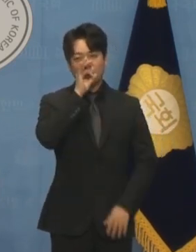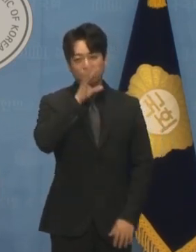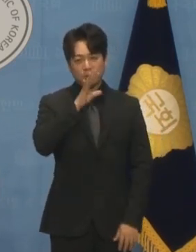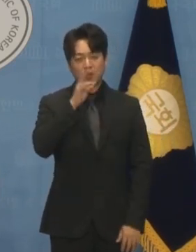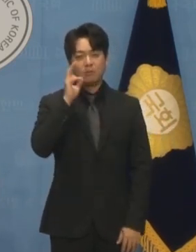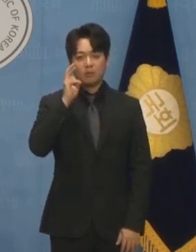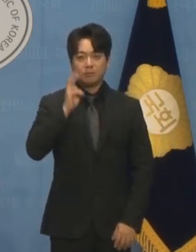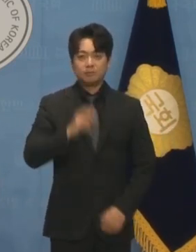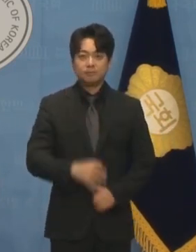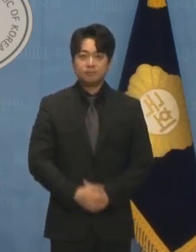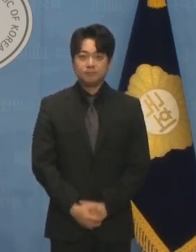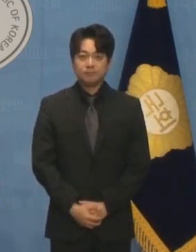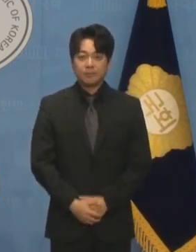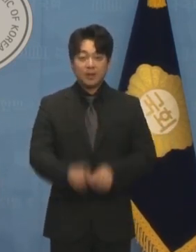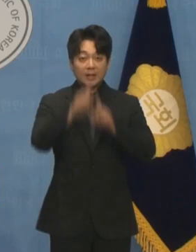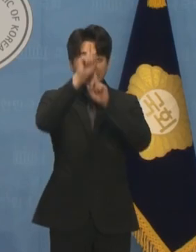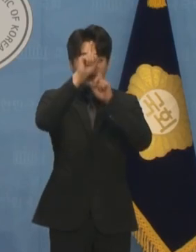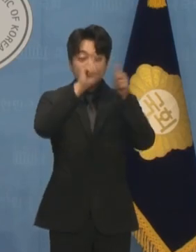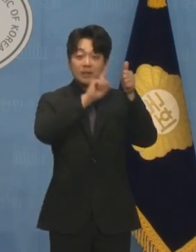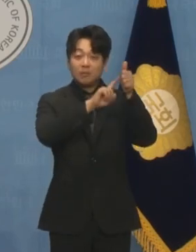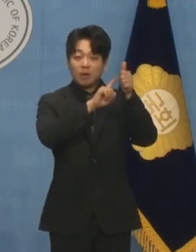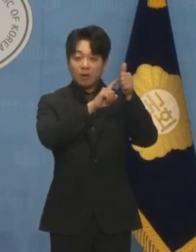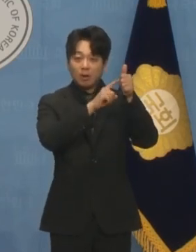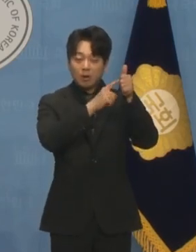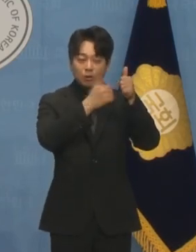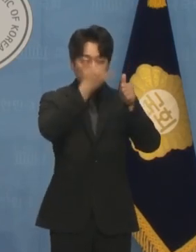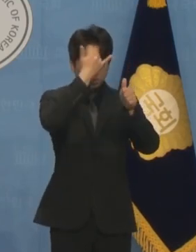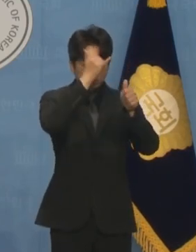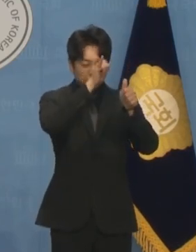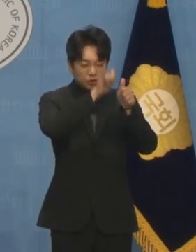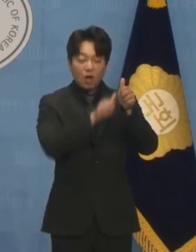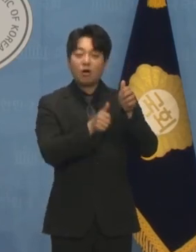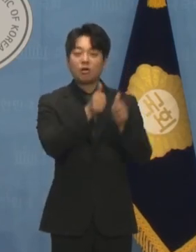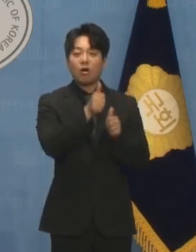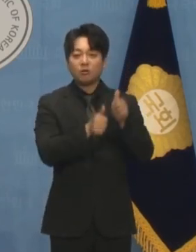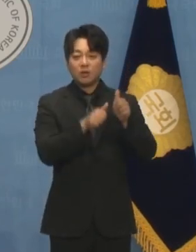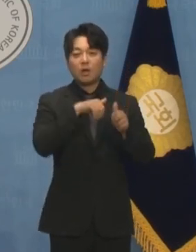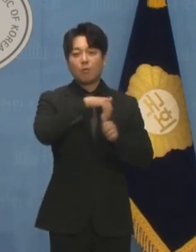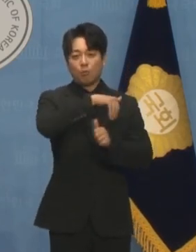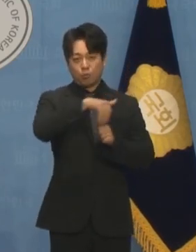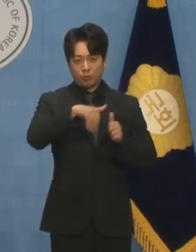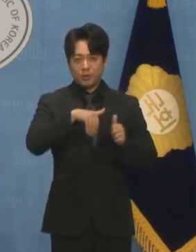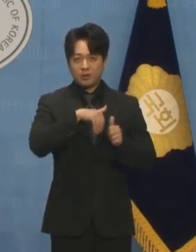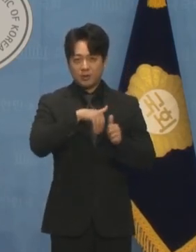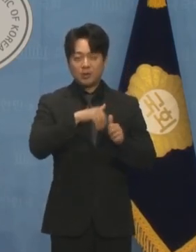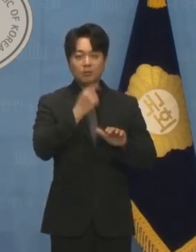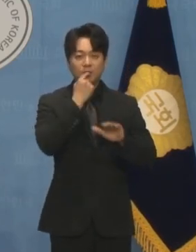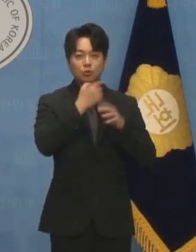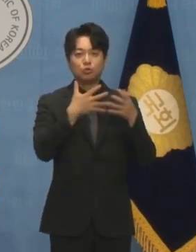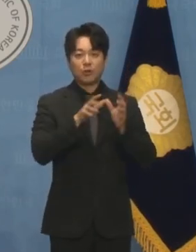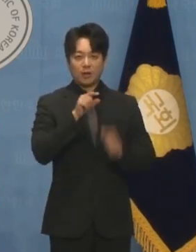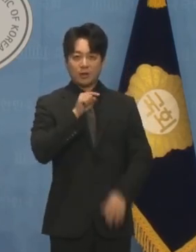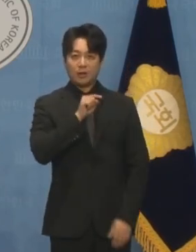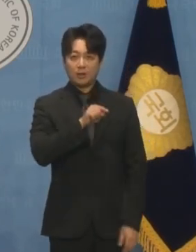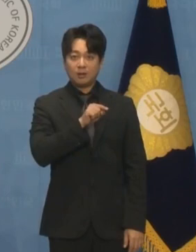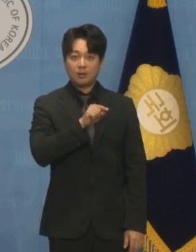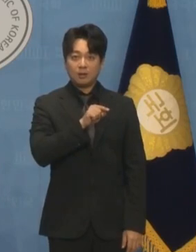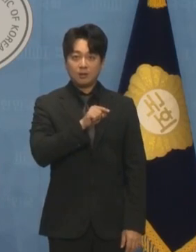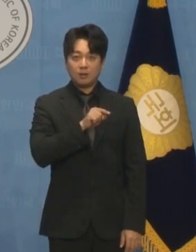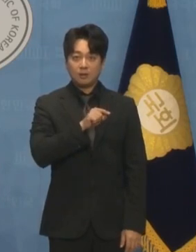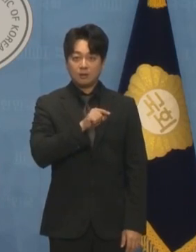찐명 경쟁자들이 충성 경쟁을 펼치고 있는 민주당은 지금 민생은